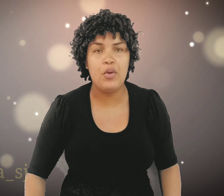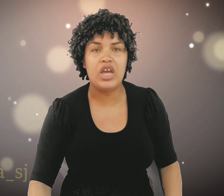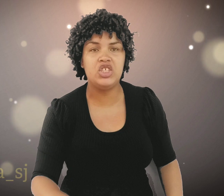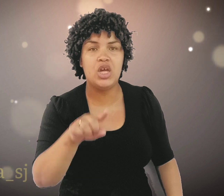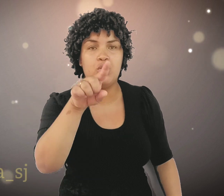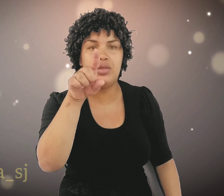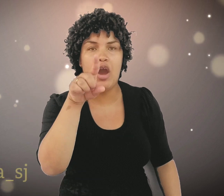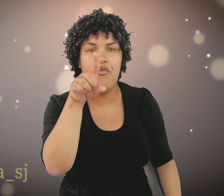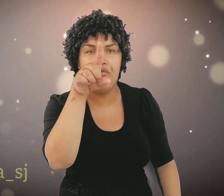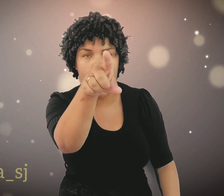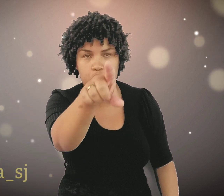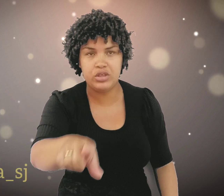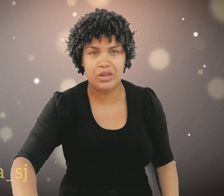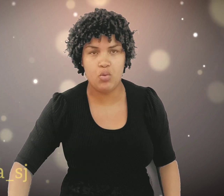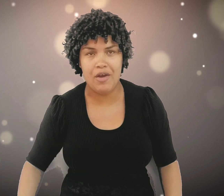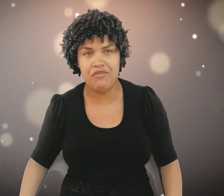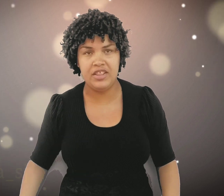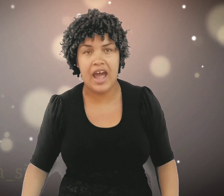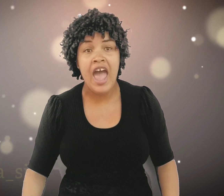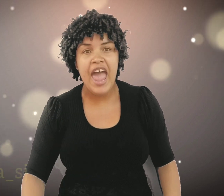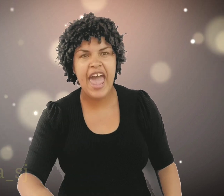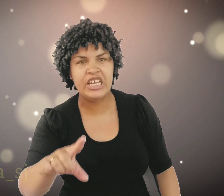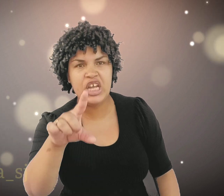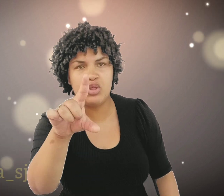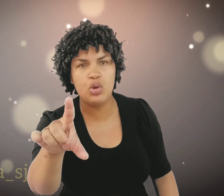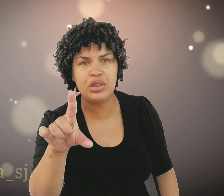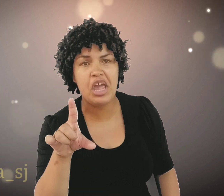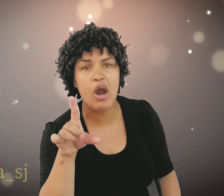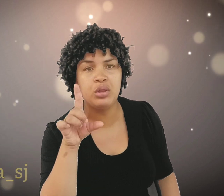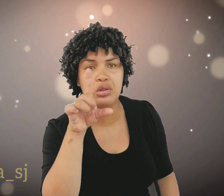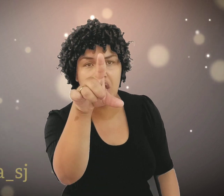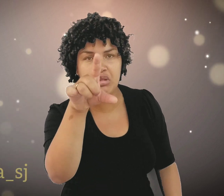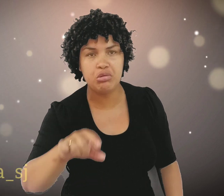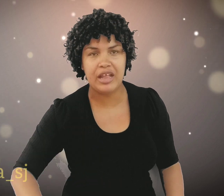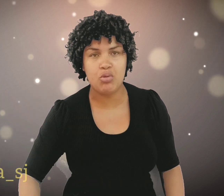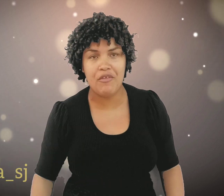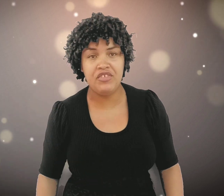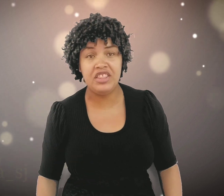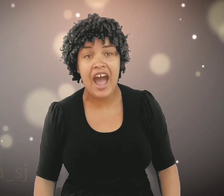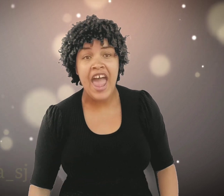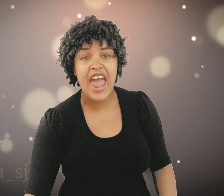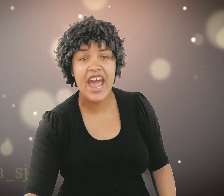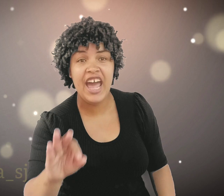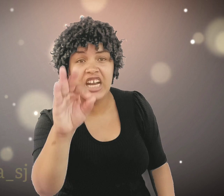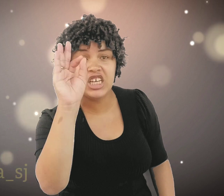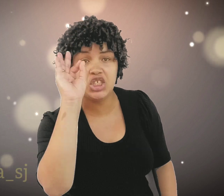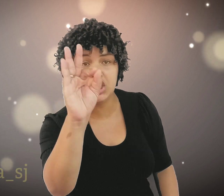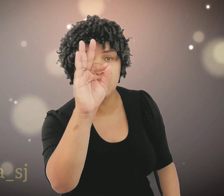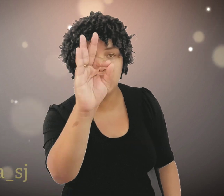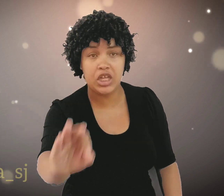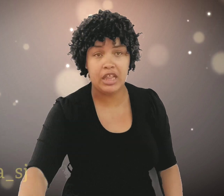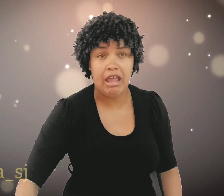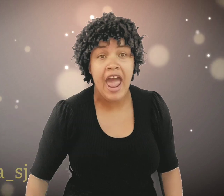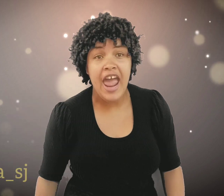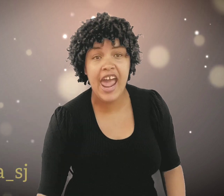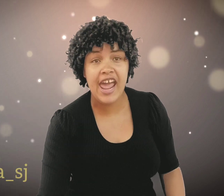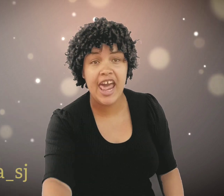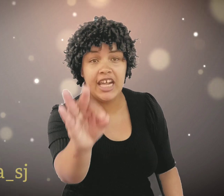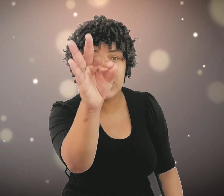Porque Jesus. É o foco da tua vida. É Jesus que é o centro da tua vida. É Ele que te sustenta. É Ele que